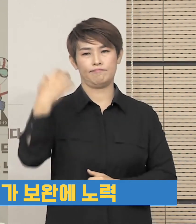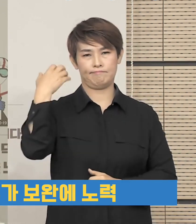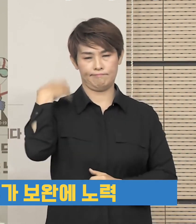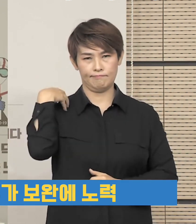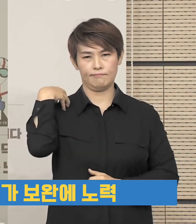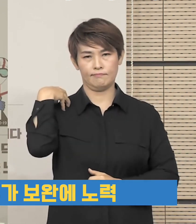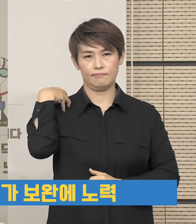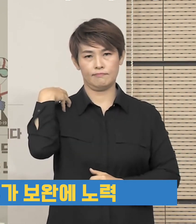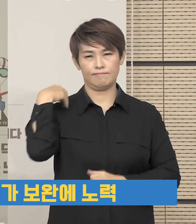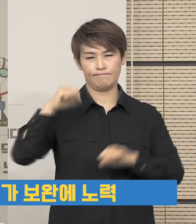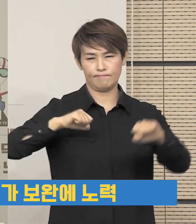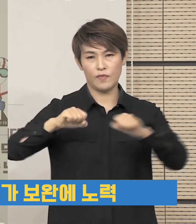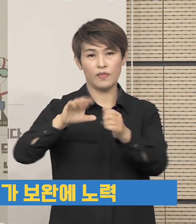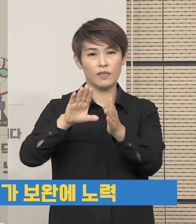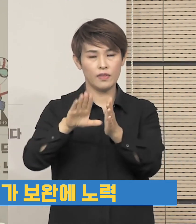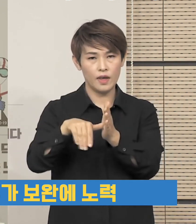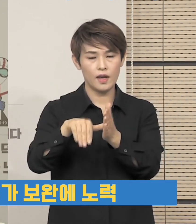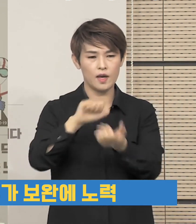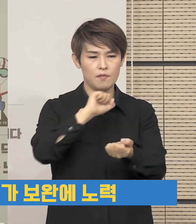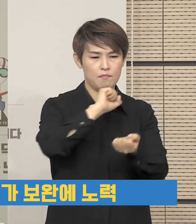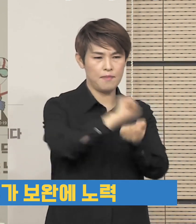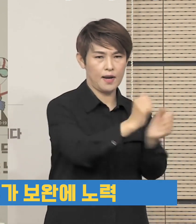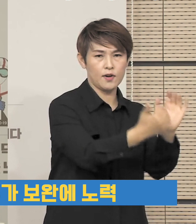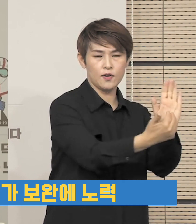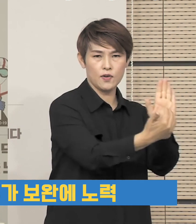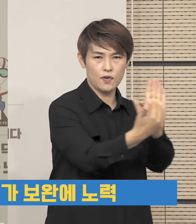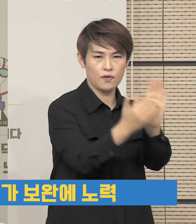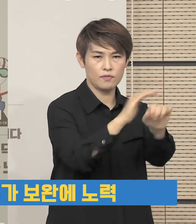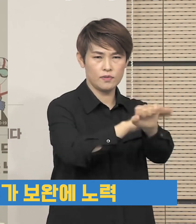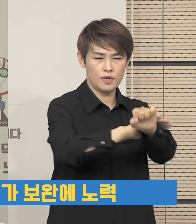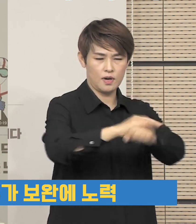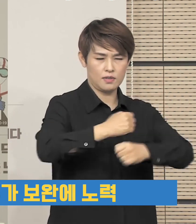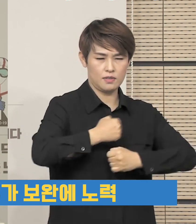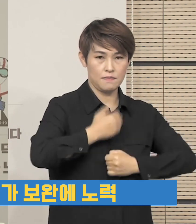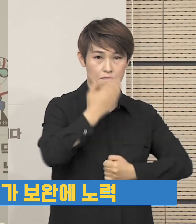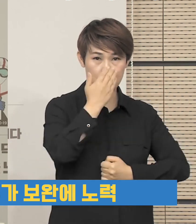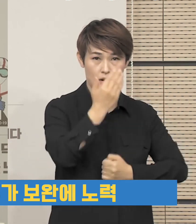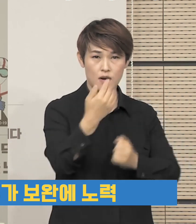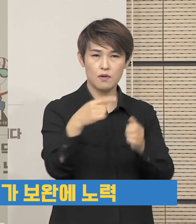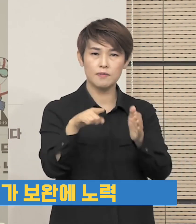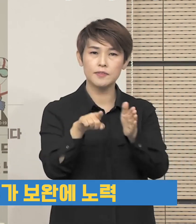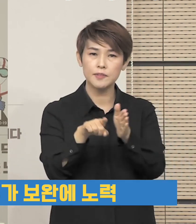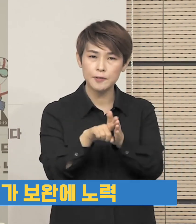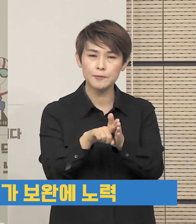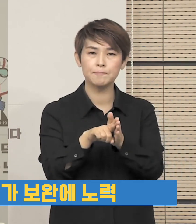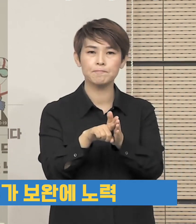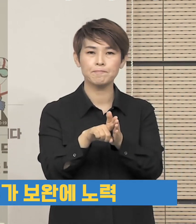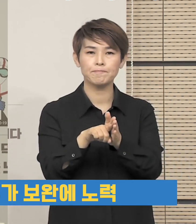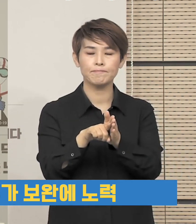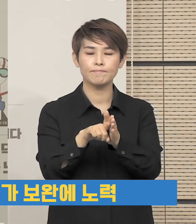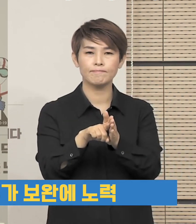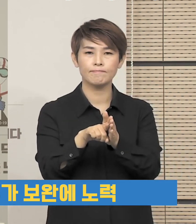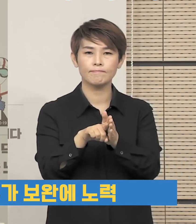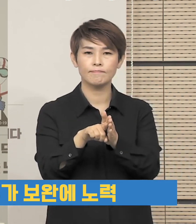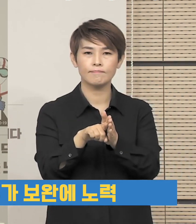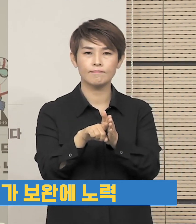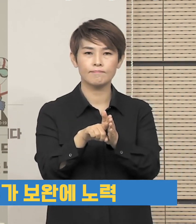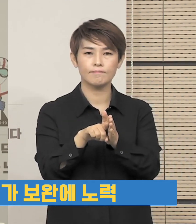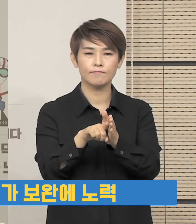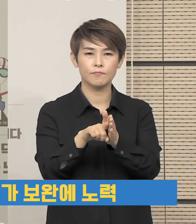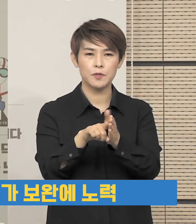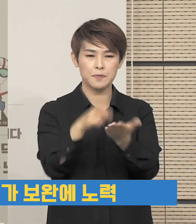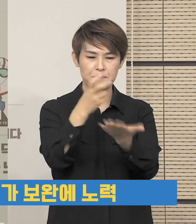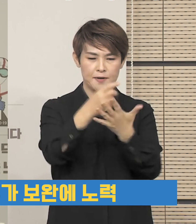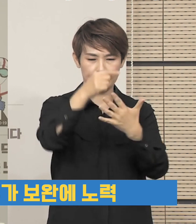영역에서의 방역수칙이 철저히 지켜질 수 있도록 보다 합리적인 이러한 수칙들을